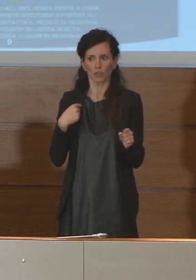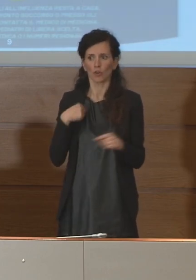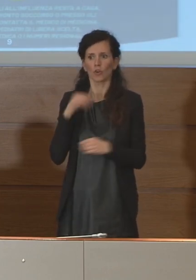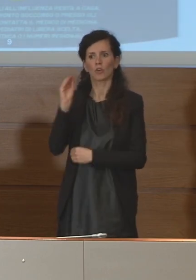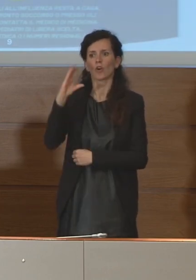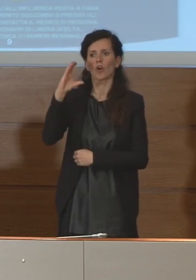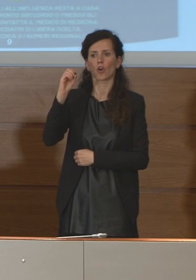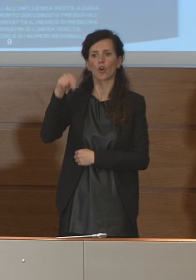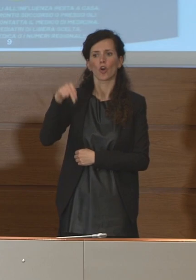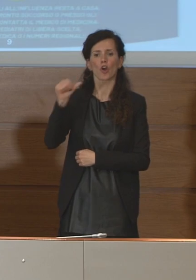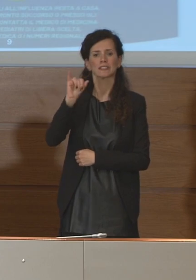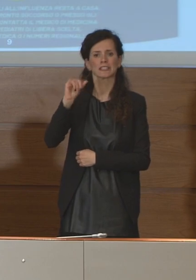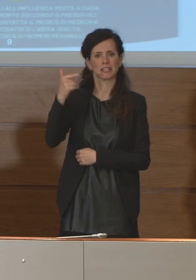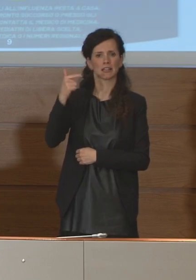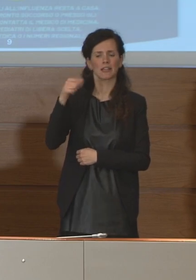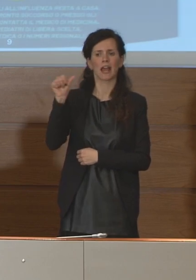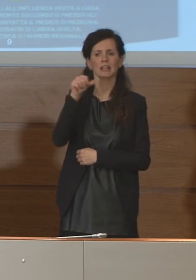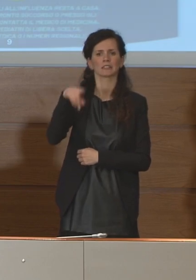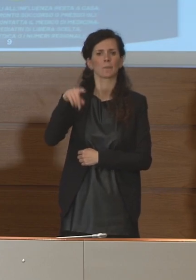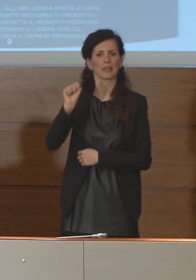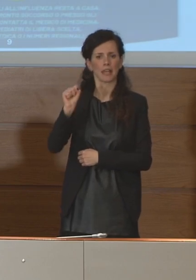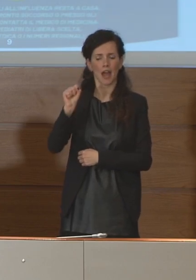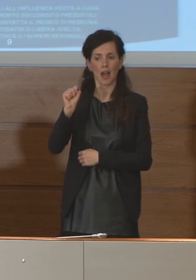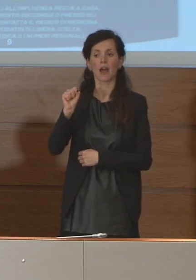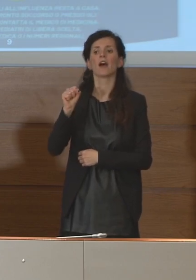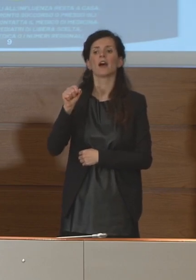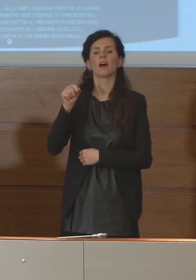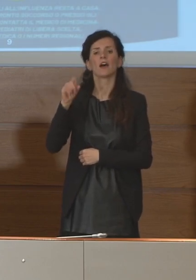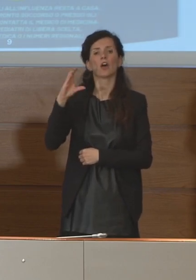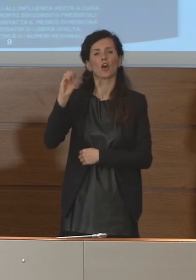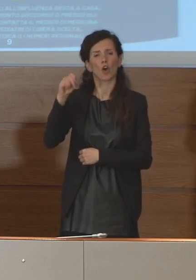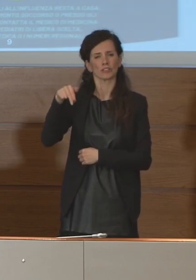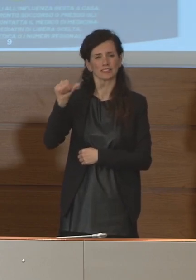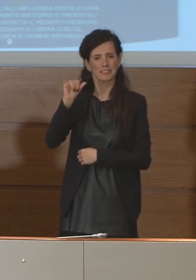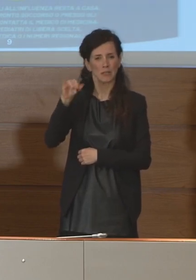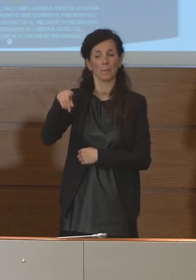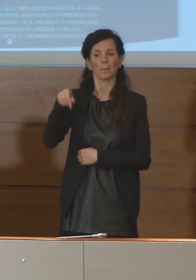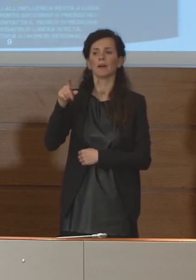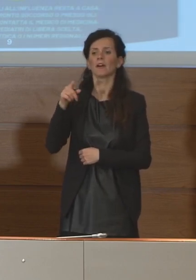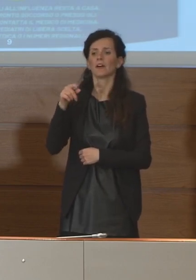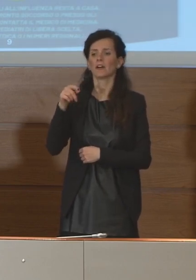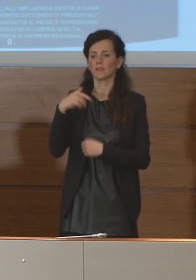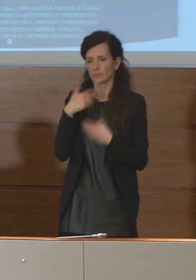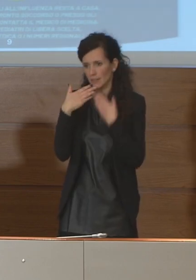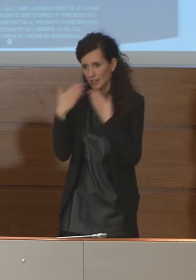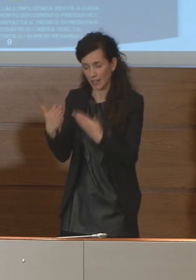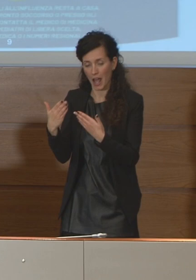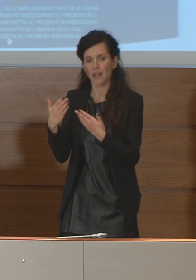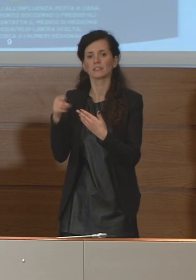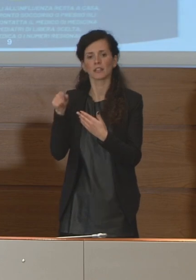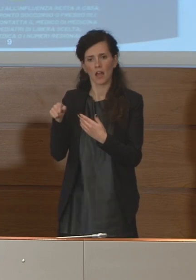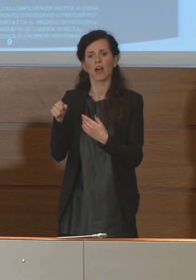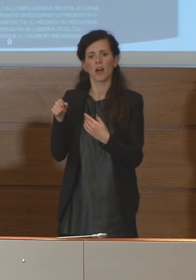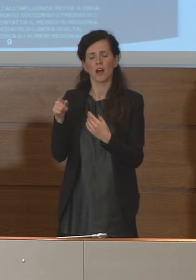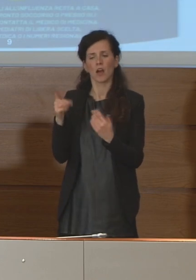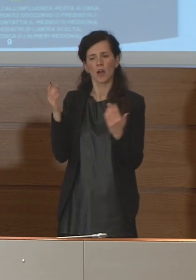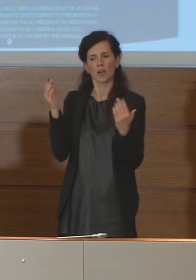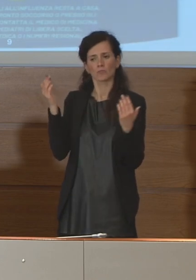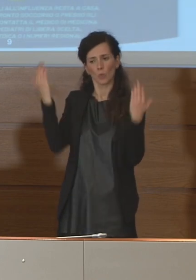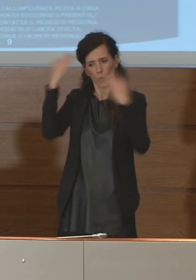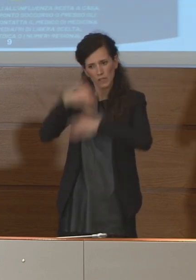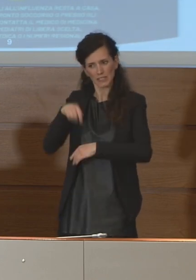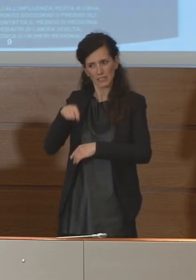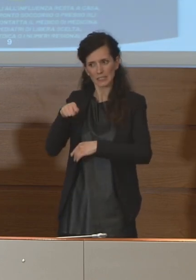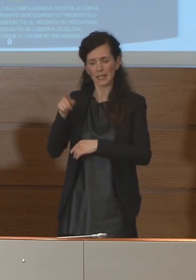a Consip S.p.A. e quindi voglio ringraziare la Consip, farà una call questa sera e ho chiesto di avere una call